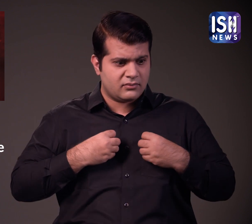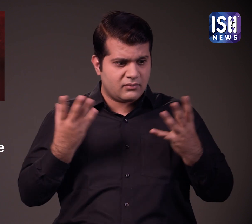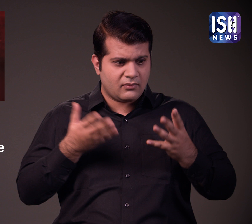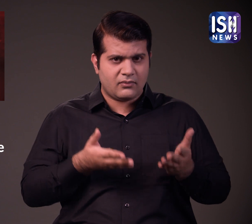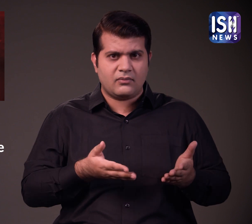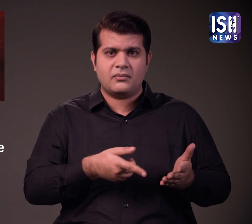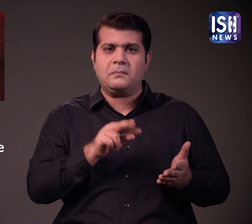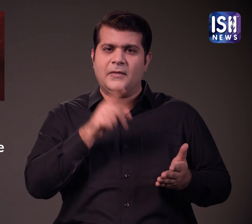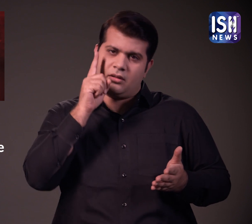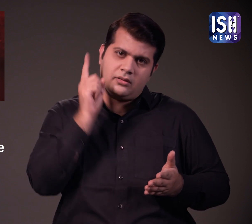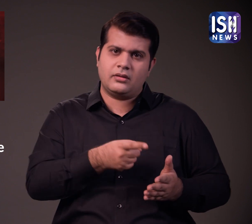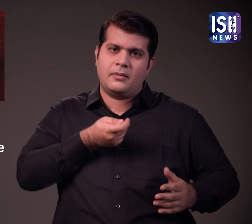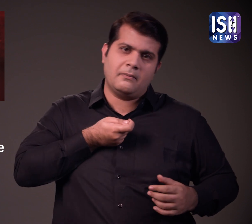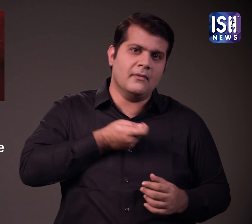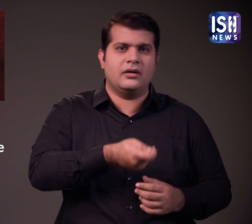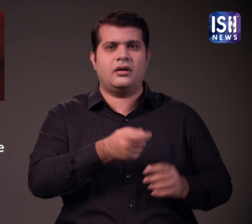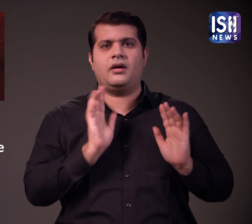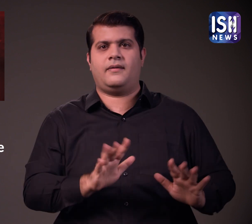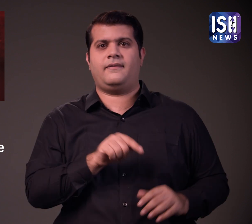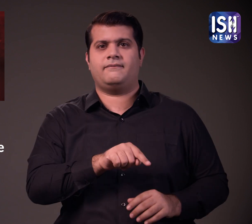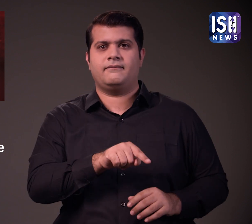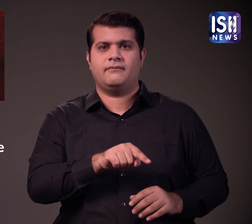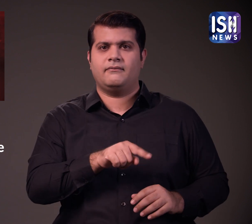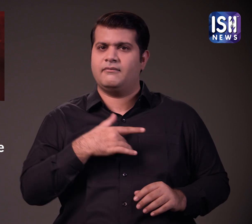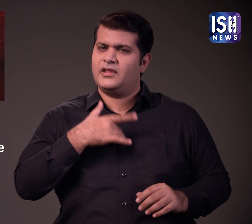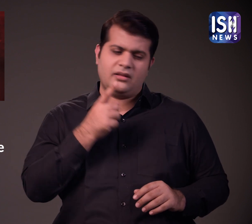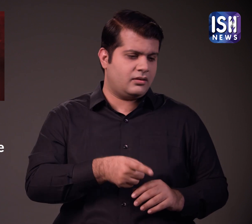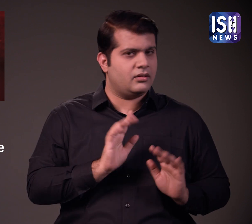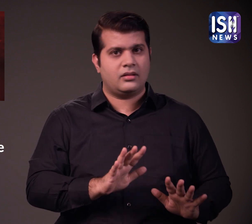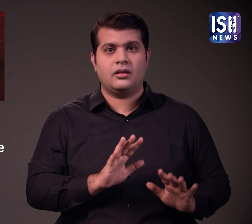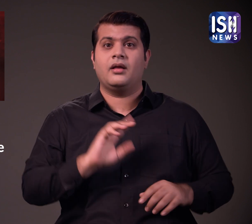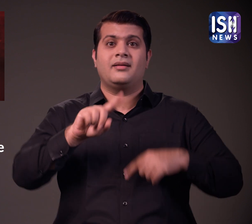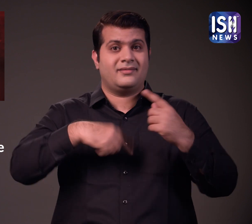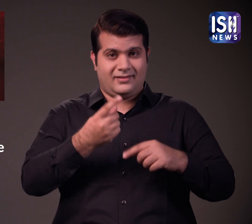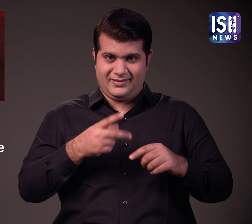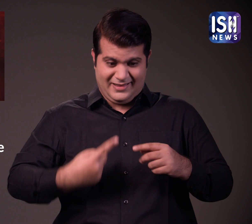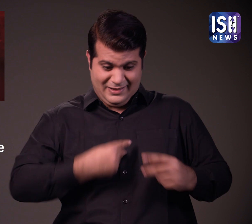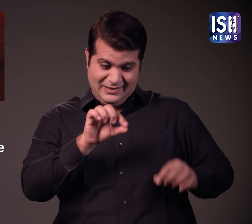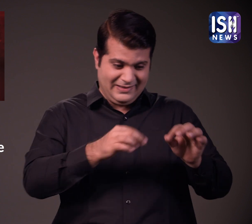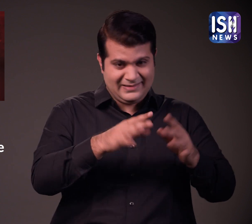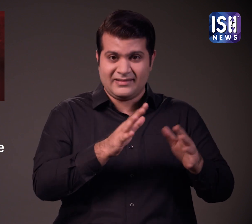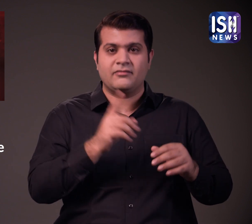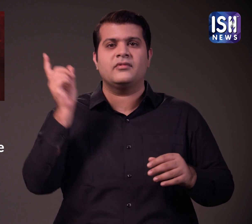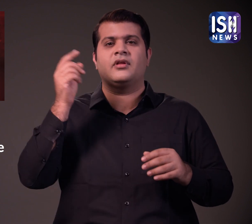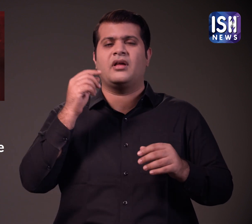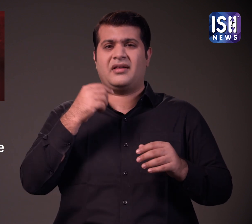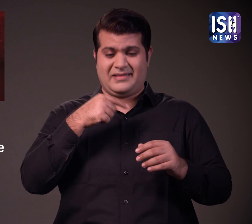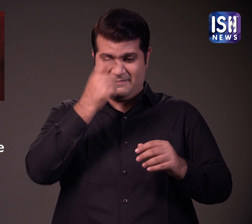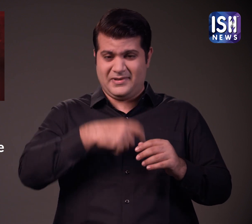यह देखकर रूप कुमार चौक गया और उसे लगा कि यह एक हत्या है उन्होंने वरिश डॉक्टरों से कहा कि बेटर होगा कि